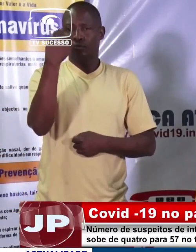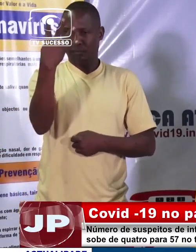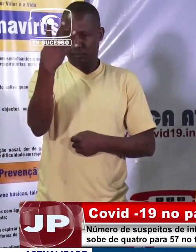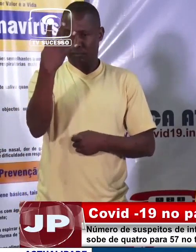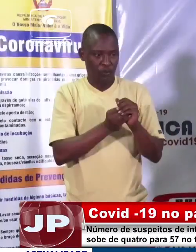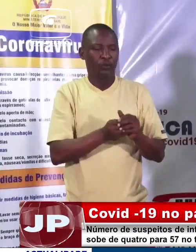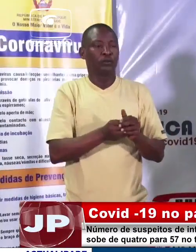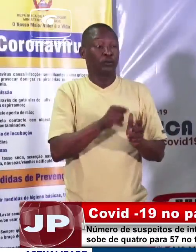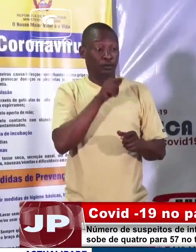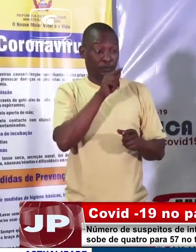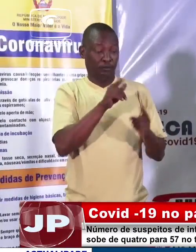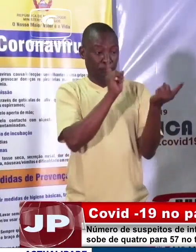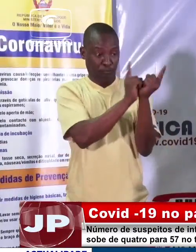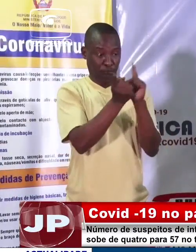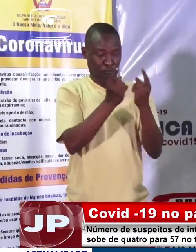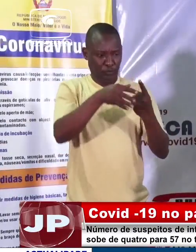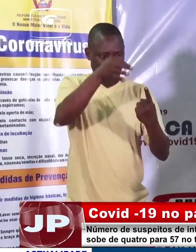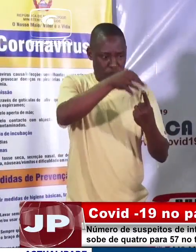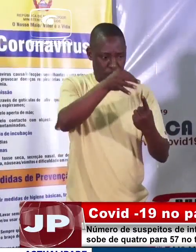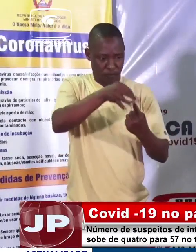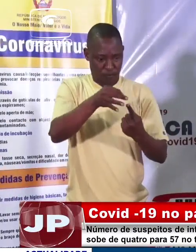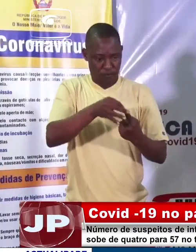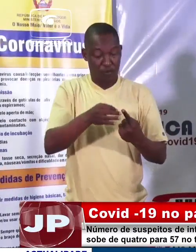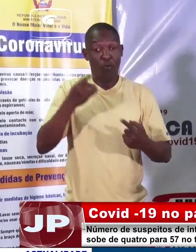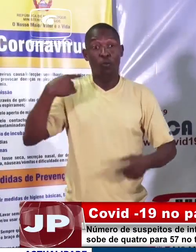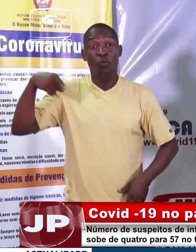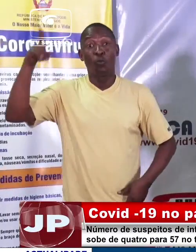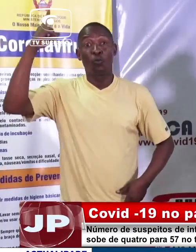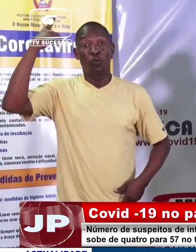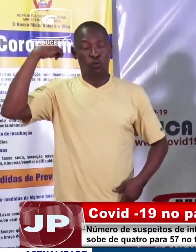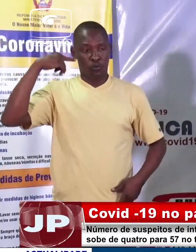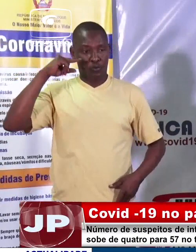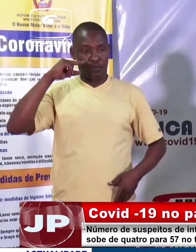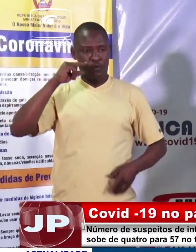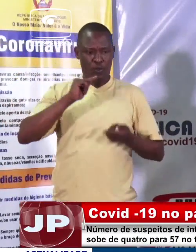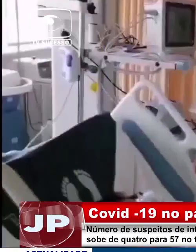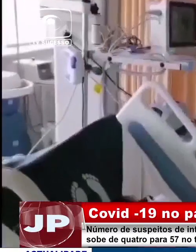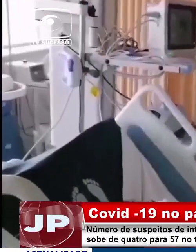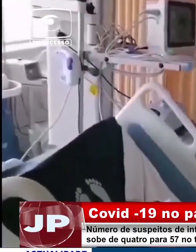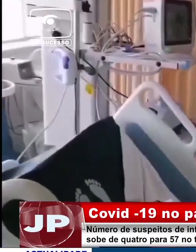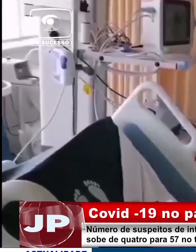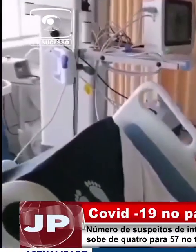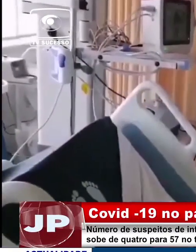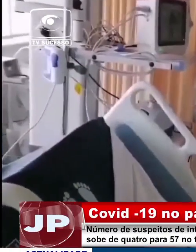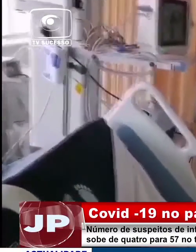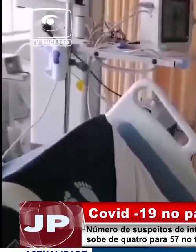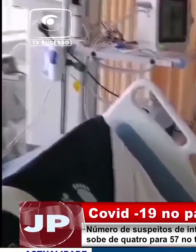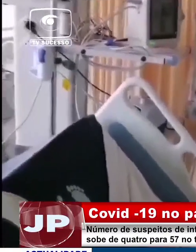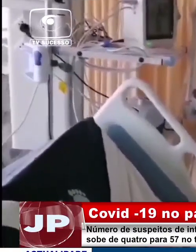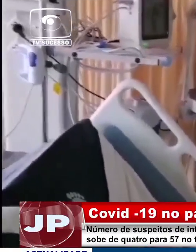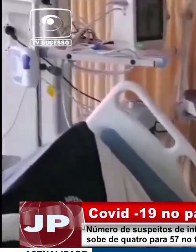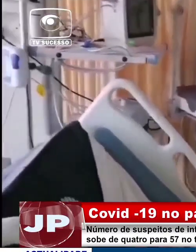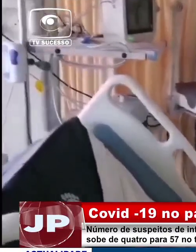acompanhamento. Por seu turno, o diretor adjunto do Instituto Nacional de Saúde, Eduardo Samgudo, garantiu que até